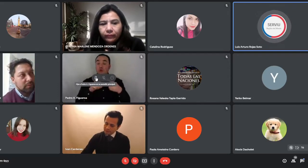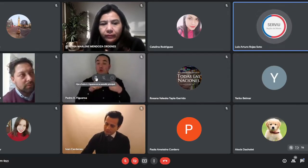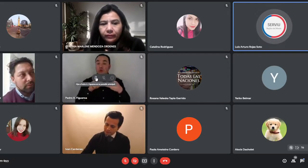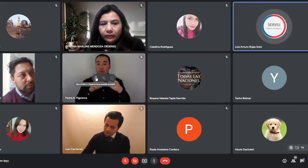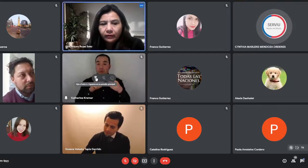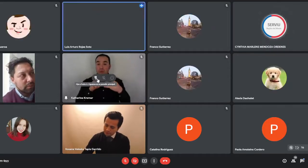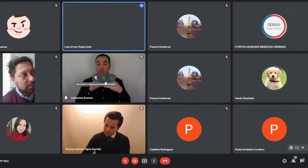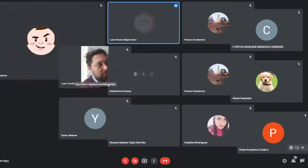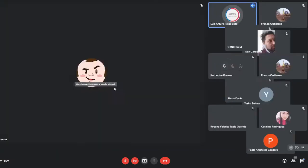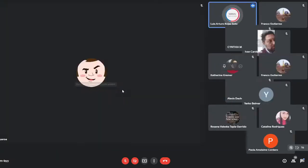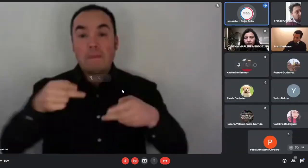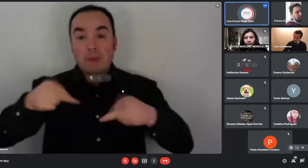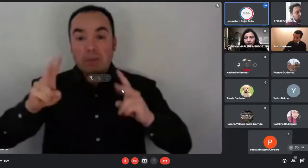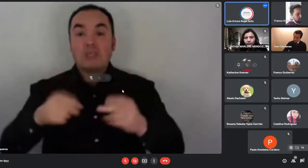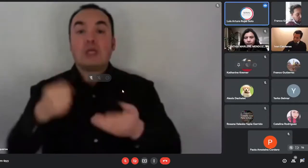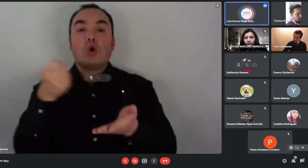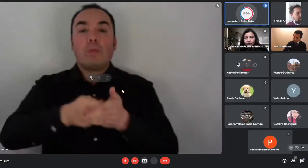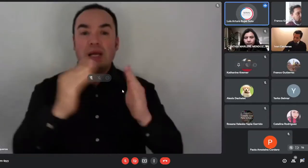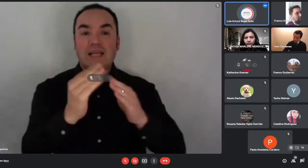el subsidio de arriendo.